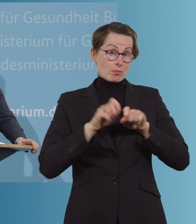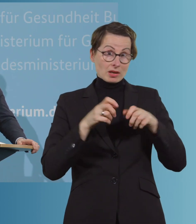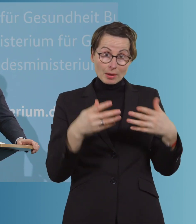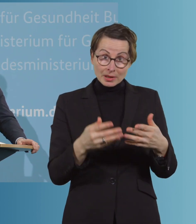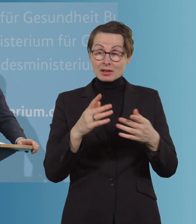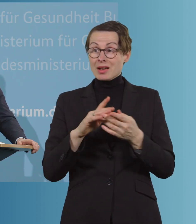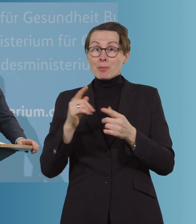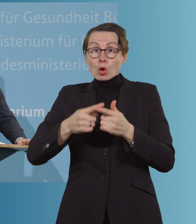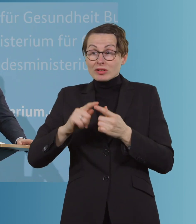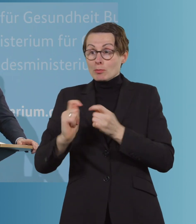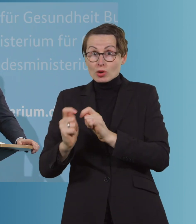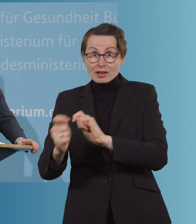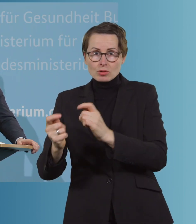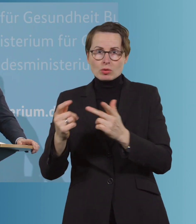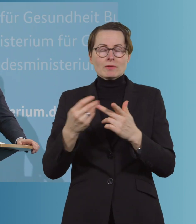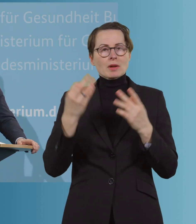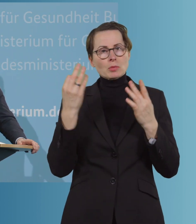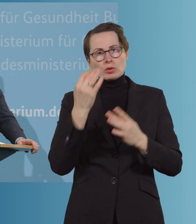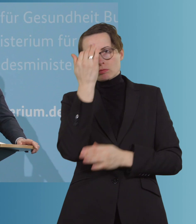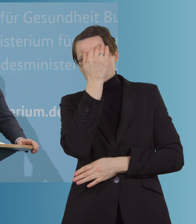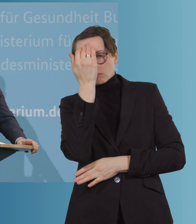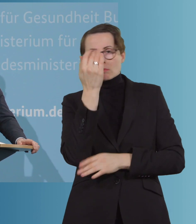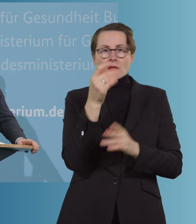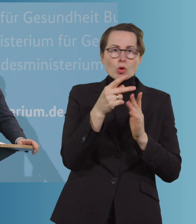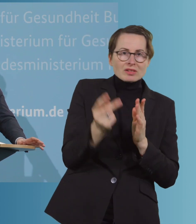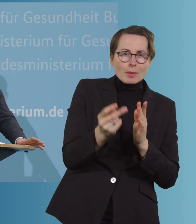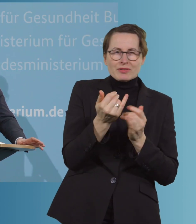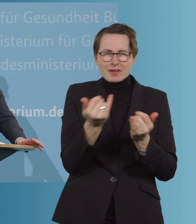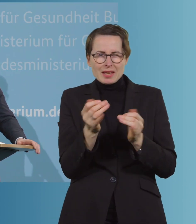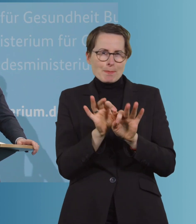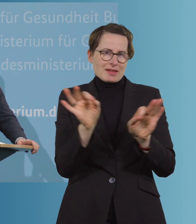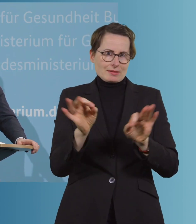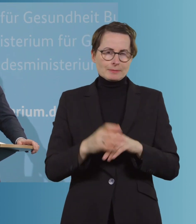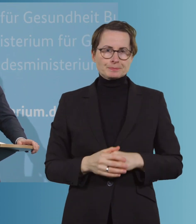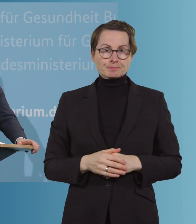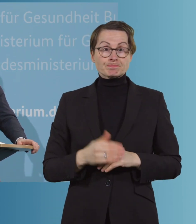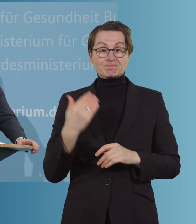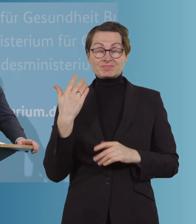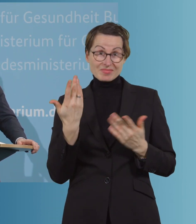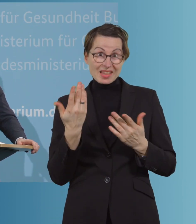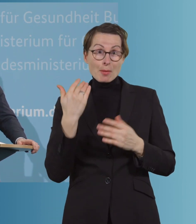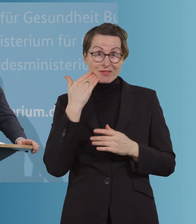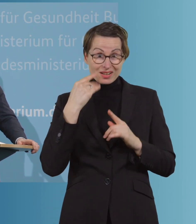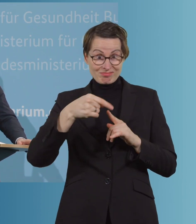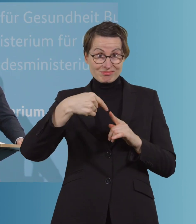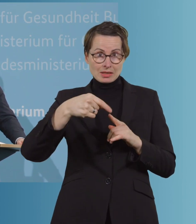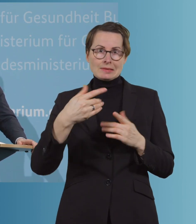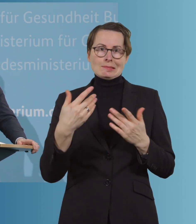unter bestmöglichen Konzepten, Schulung, Kita wieder starten lassen zu können. Wann? Das ist etwas, was wir jetzt eben bis zum